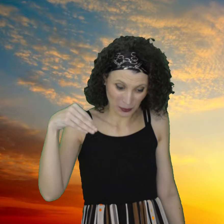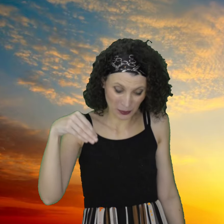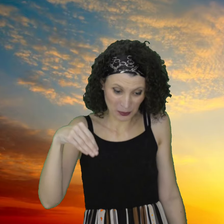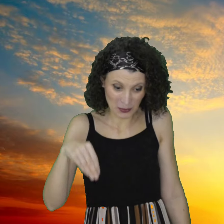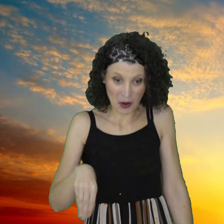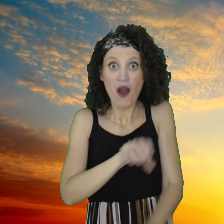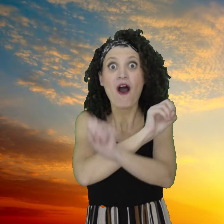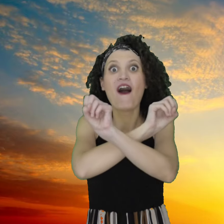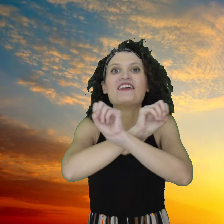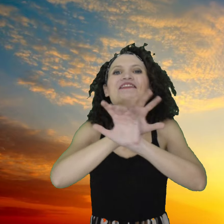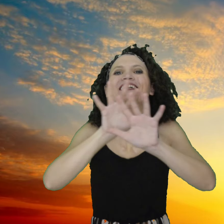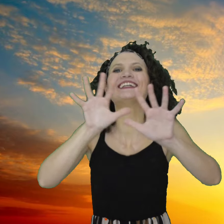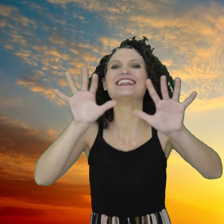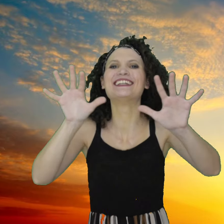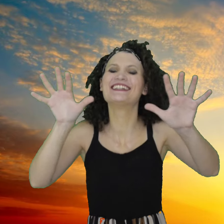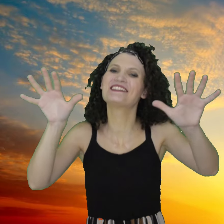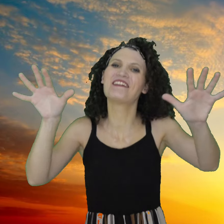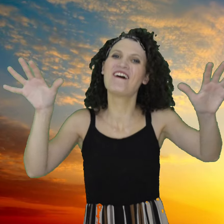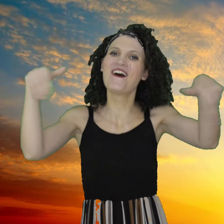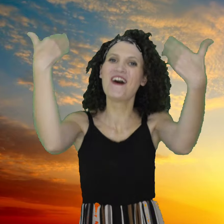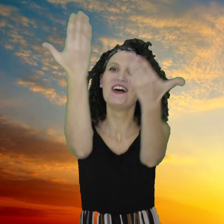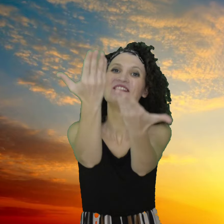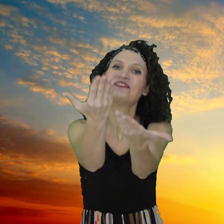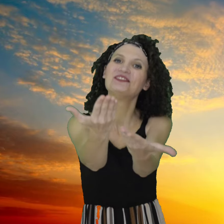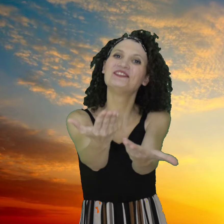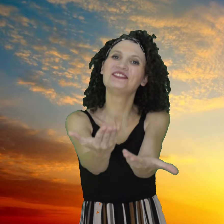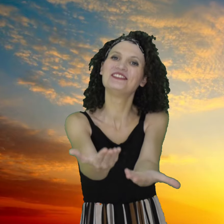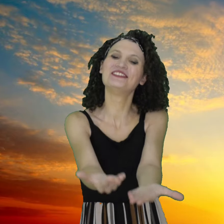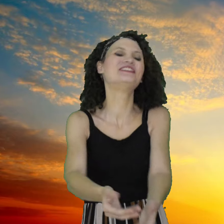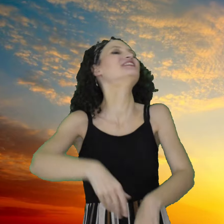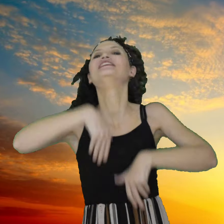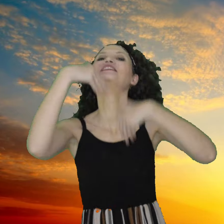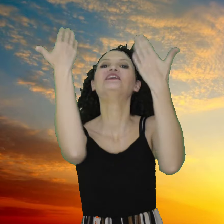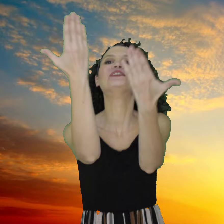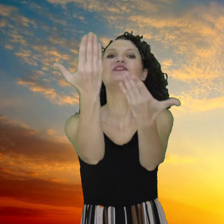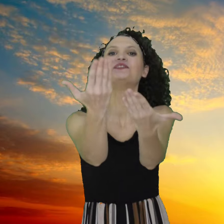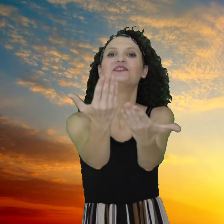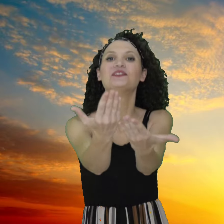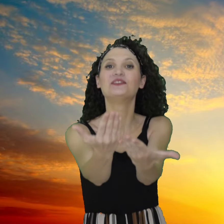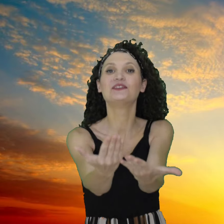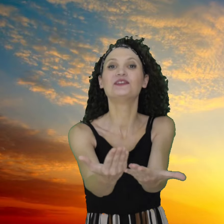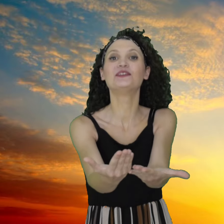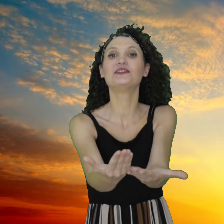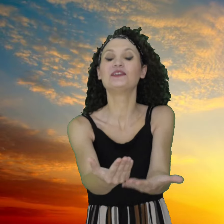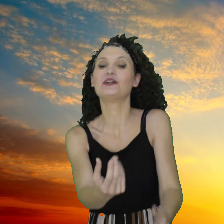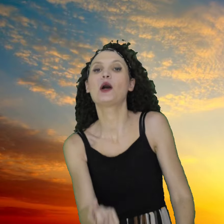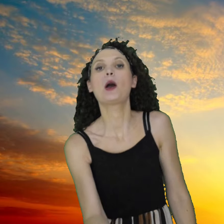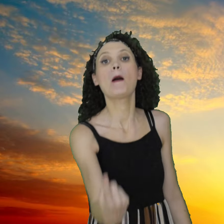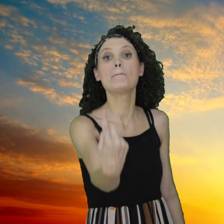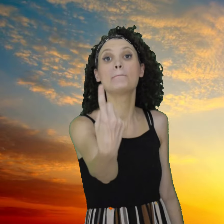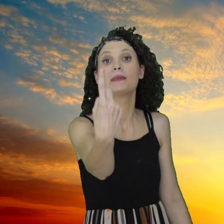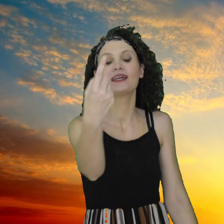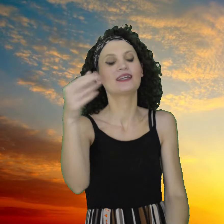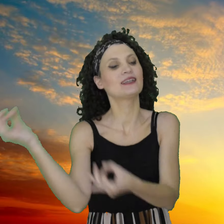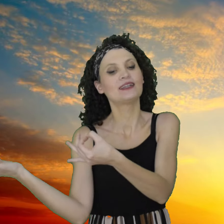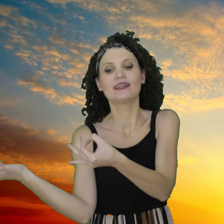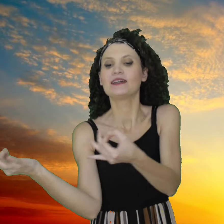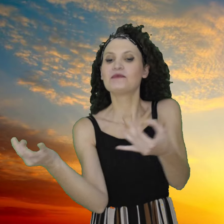'improvviso tu, tu Cadi